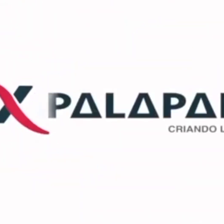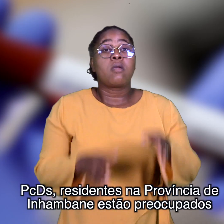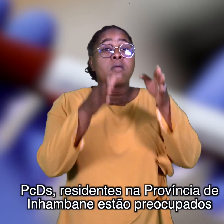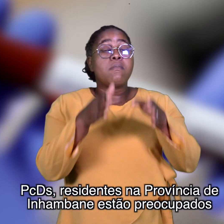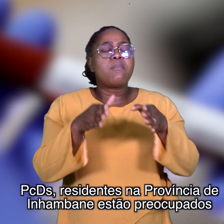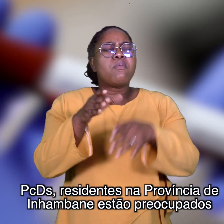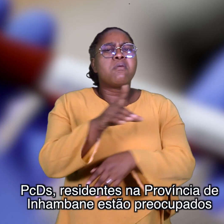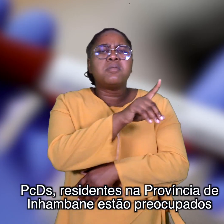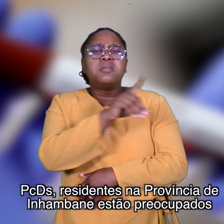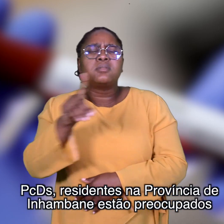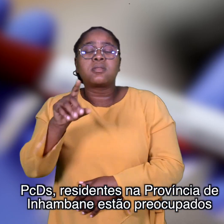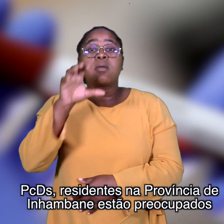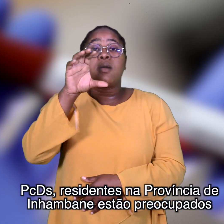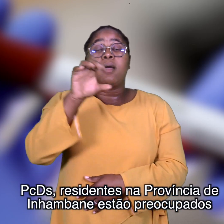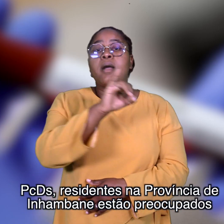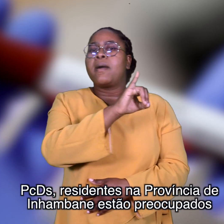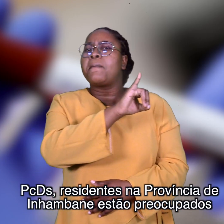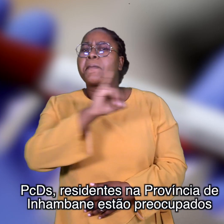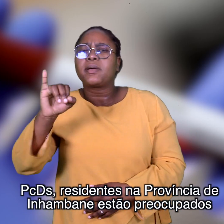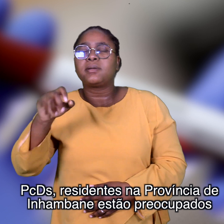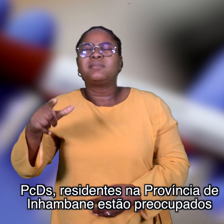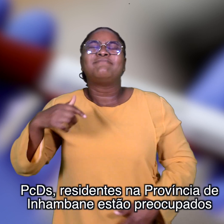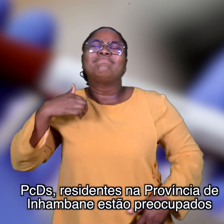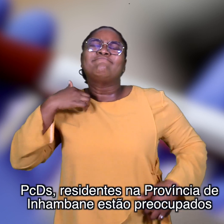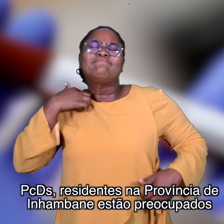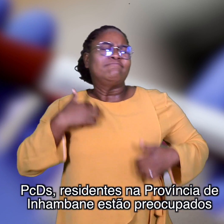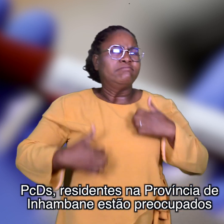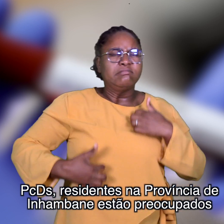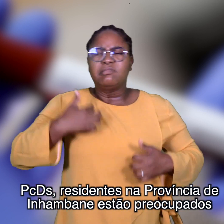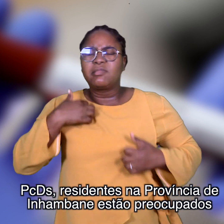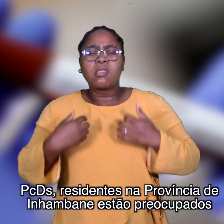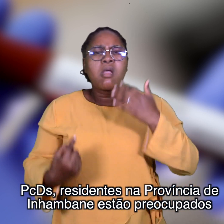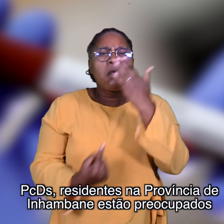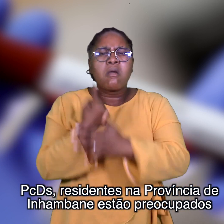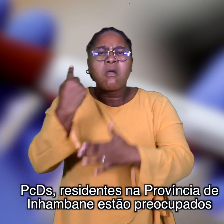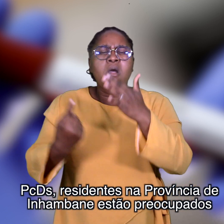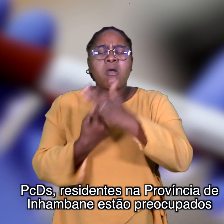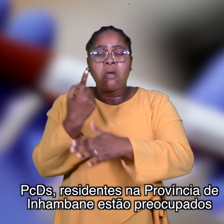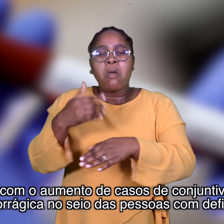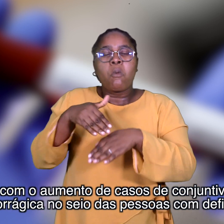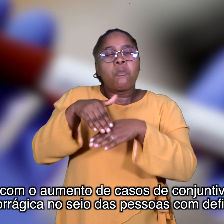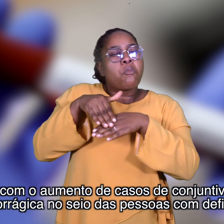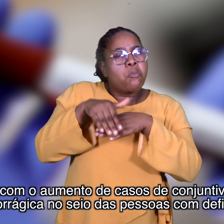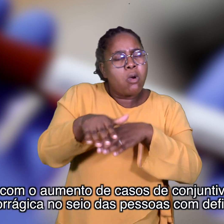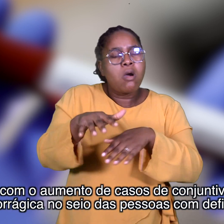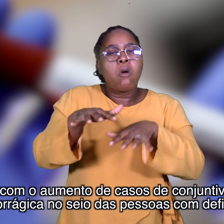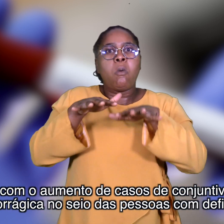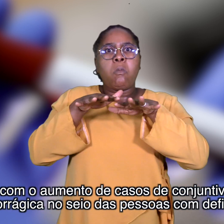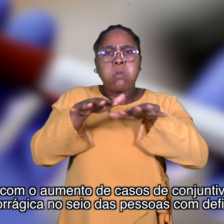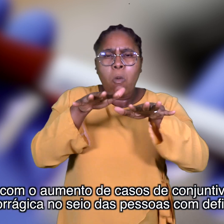Pessoas com deficiência, PCDs, residentes na província de Inhamban, estão preocupados com o aumento de casos de conjuntivite